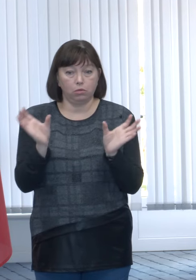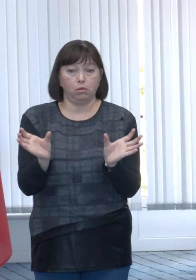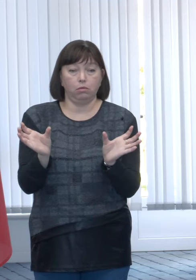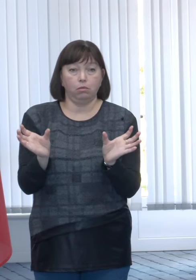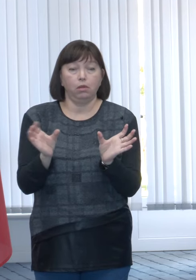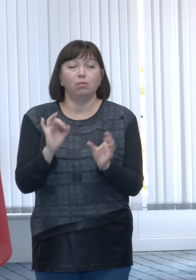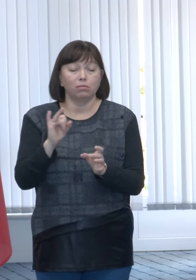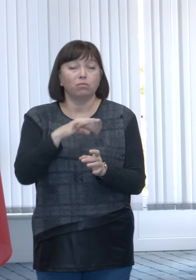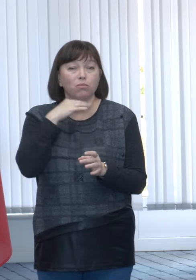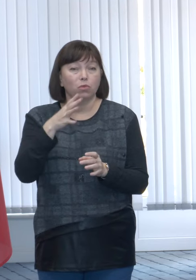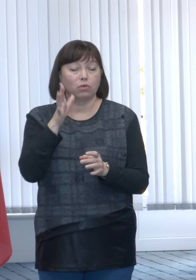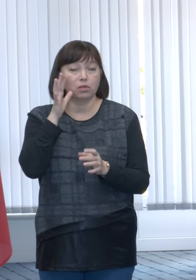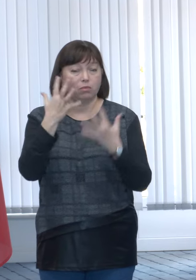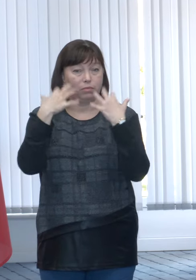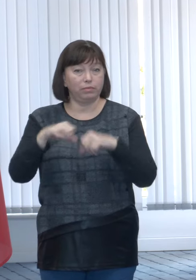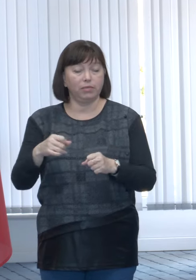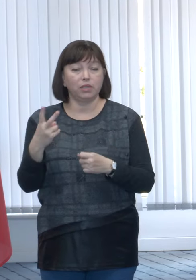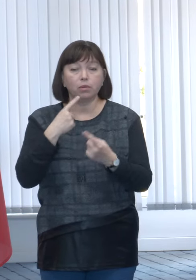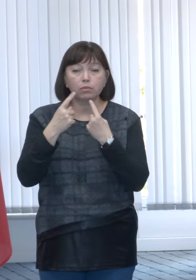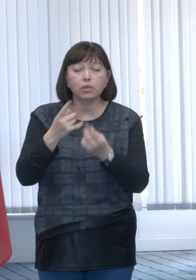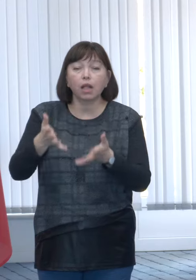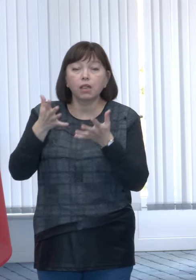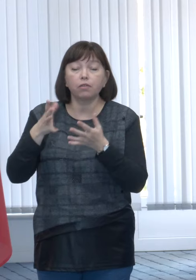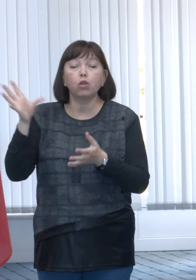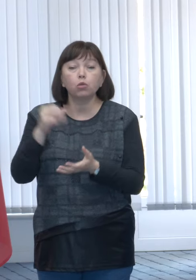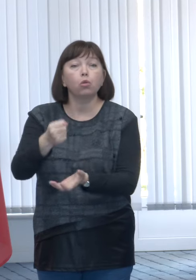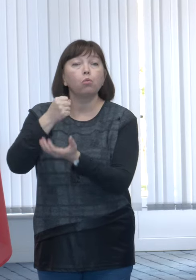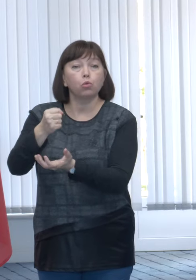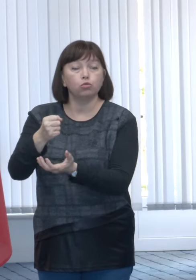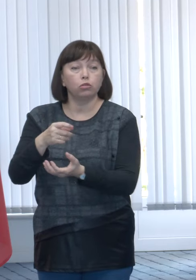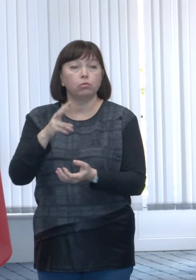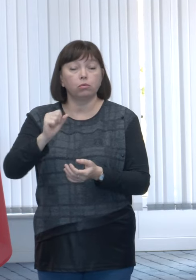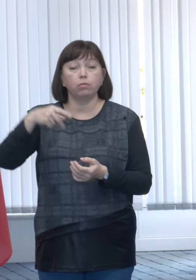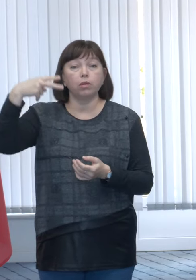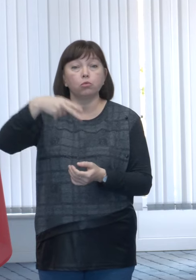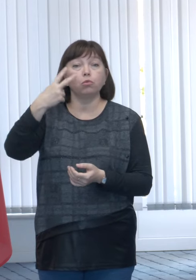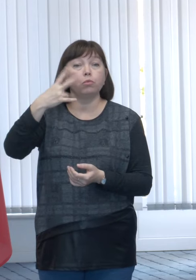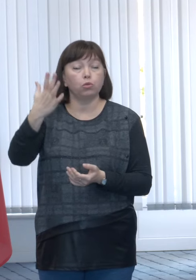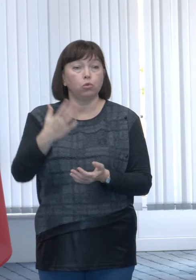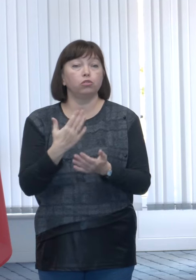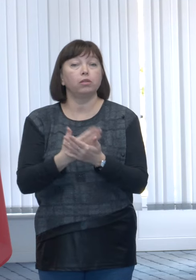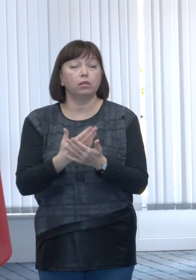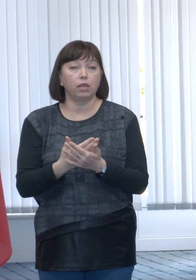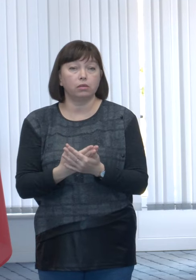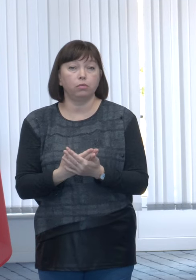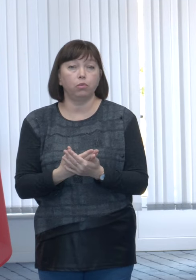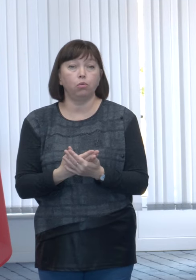durează mai mult timp, pentru că trebuie să negociăm și să clarificăm tot bugetul pentru 2025. Spre exemplu,